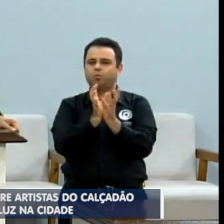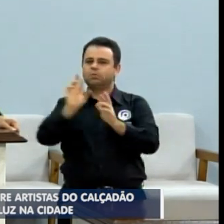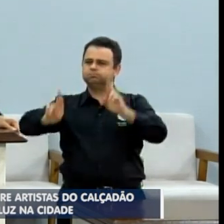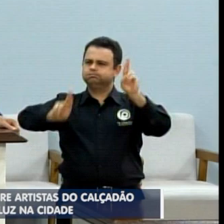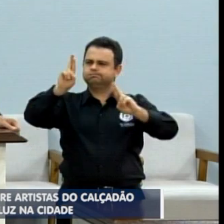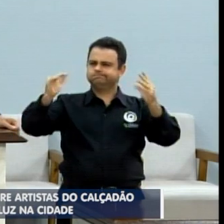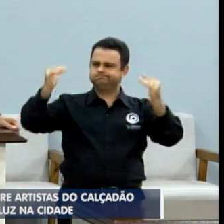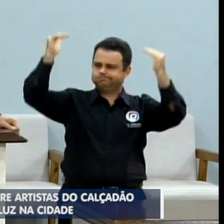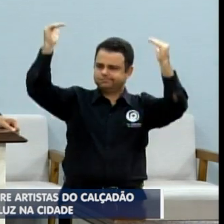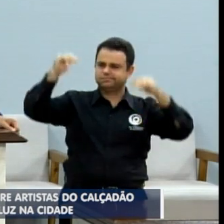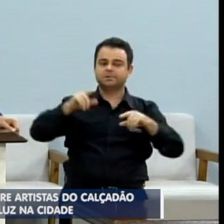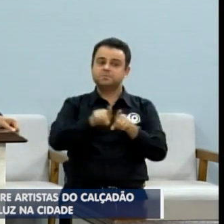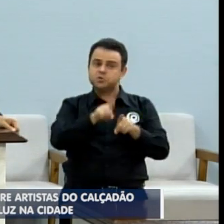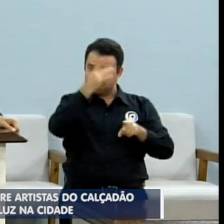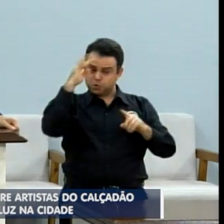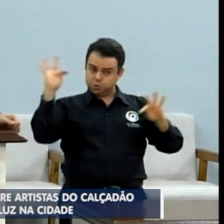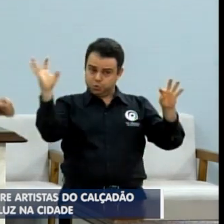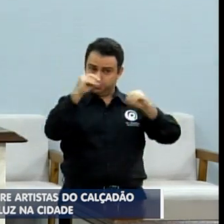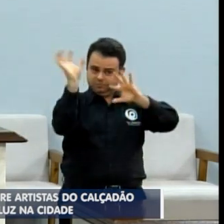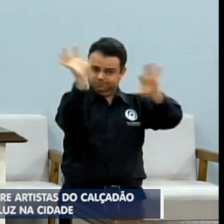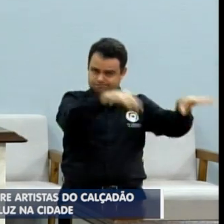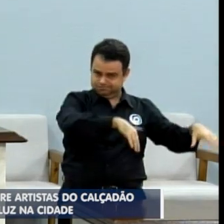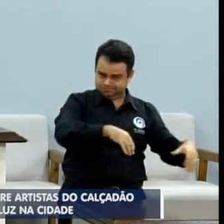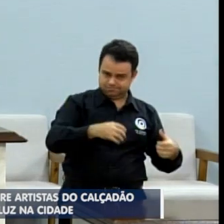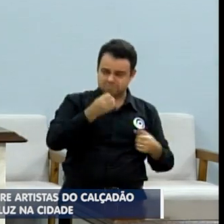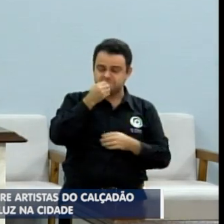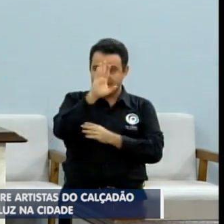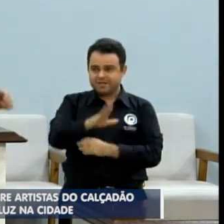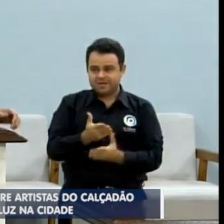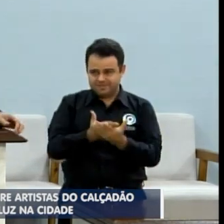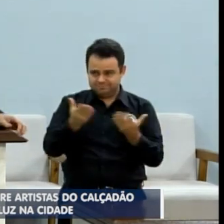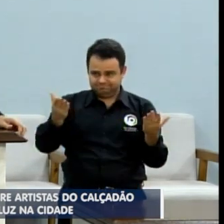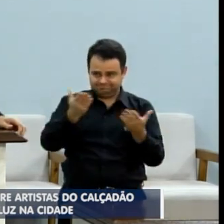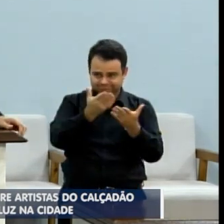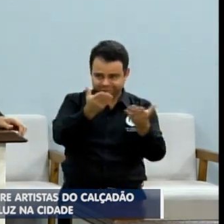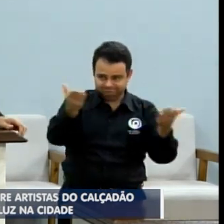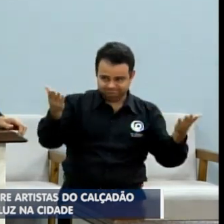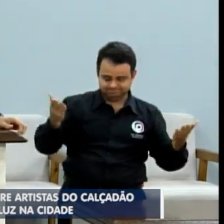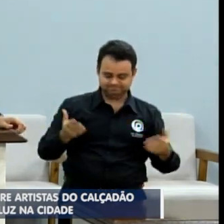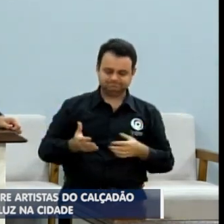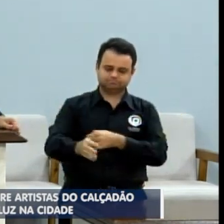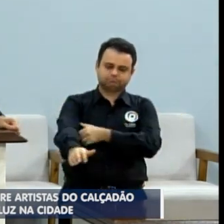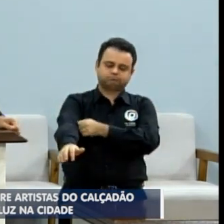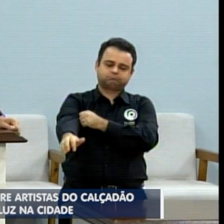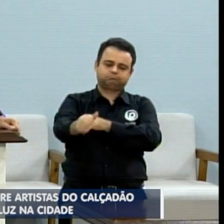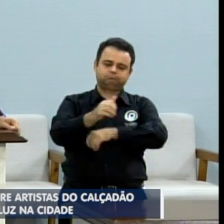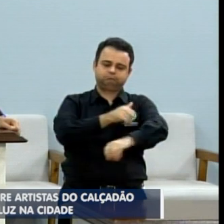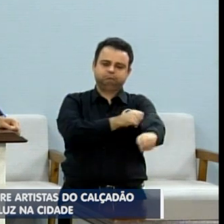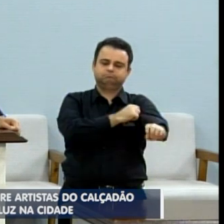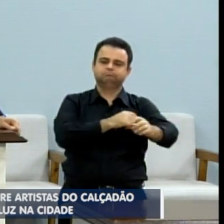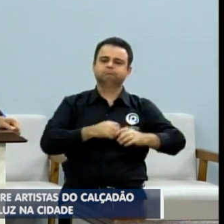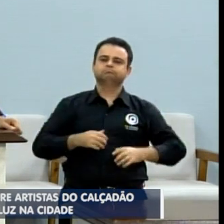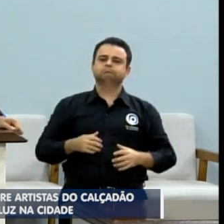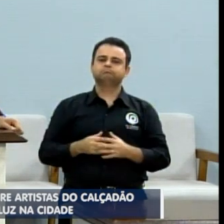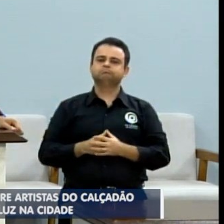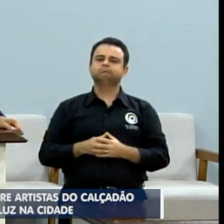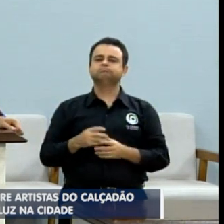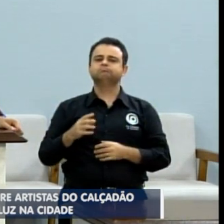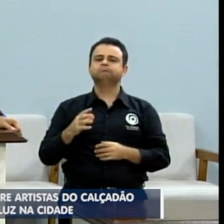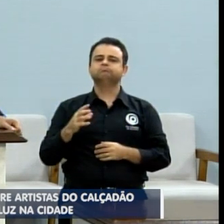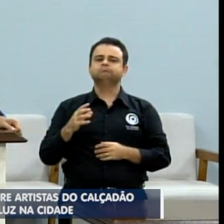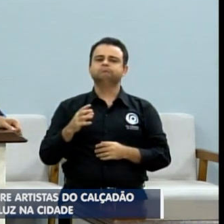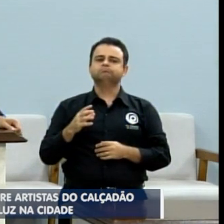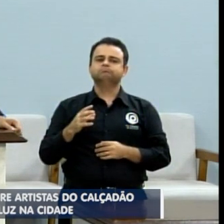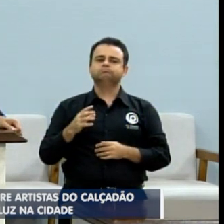todos os munícipes. Eu quero começar meu discurso dizendo que todos os comunicadores, locutores